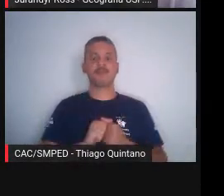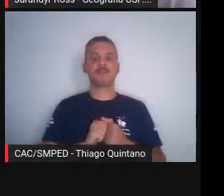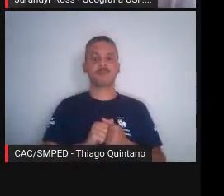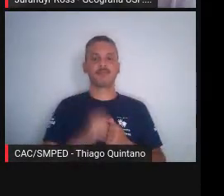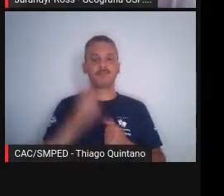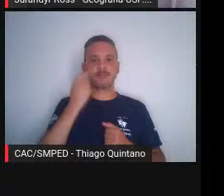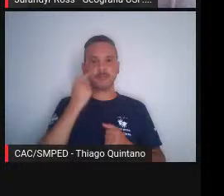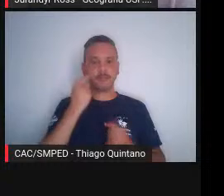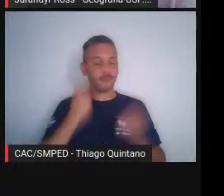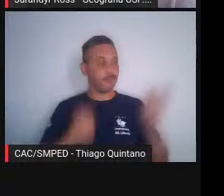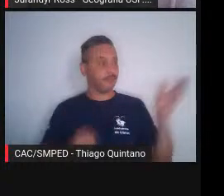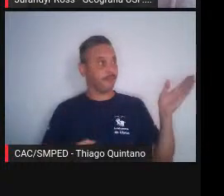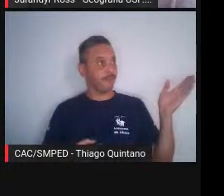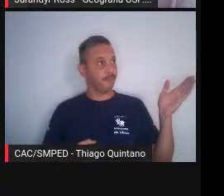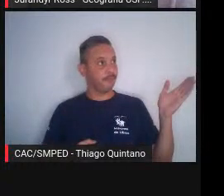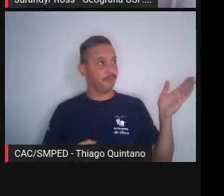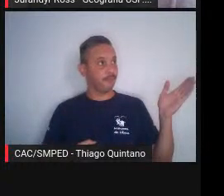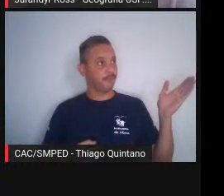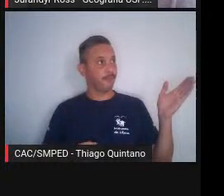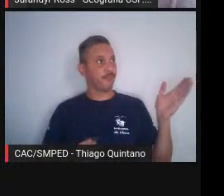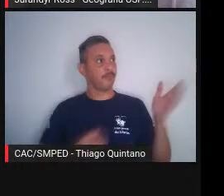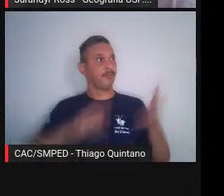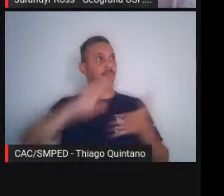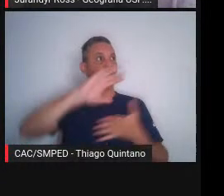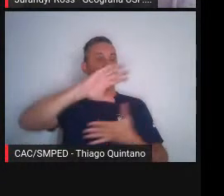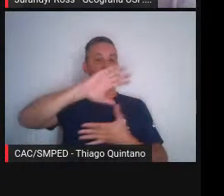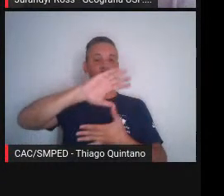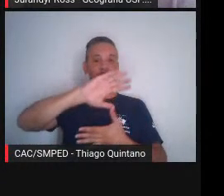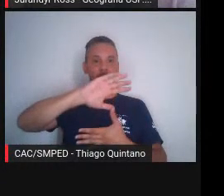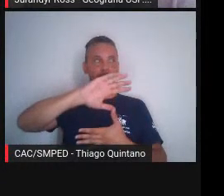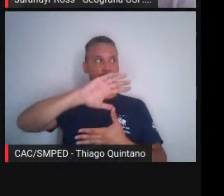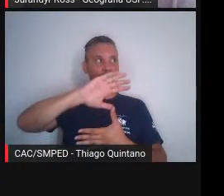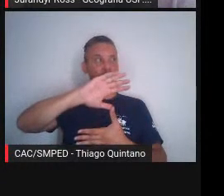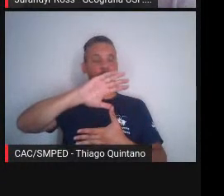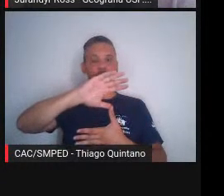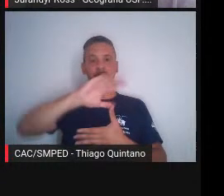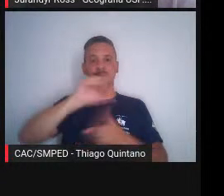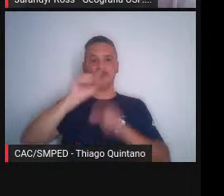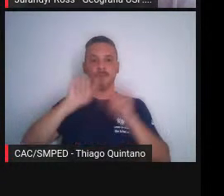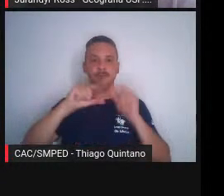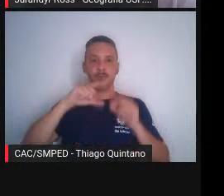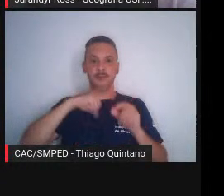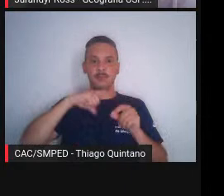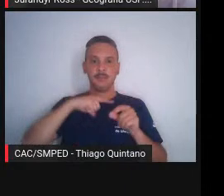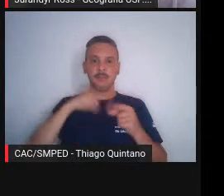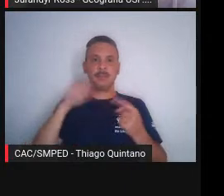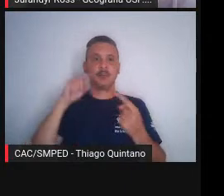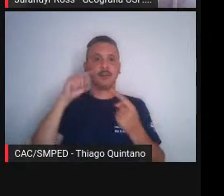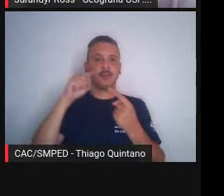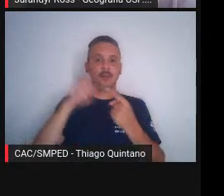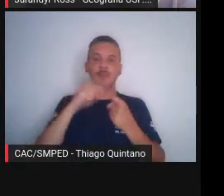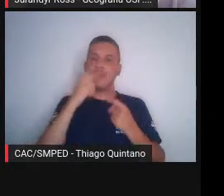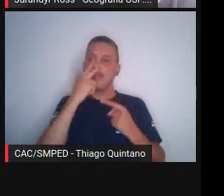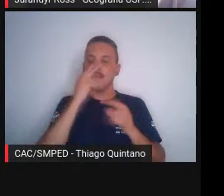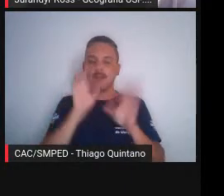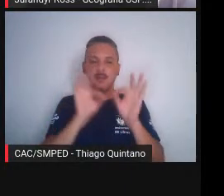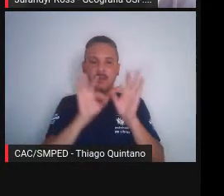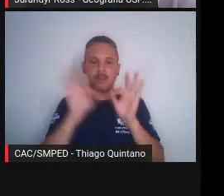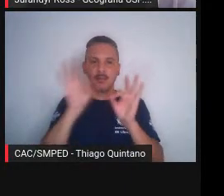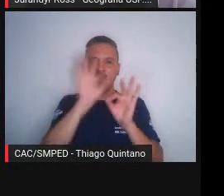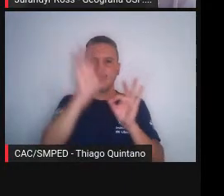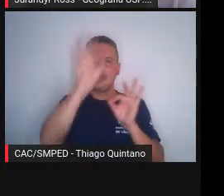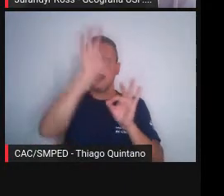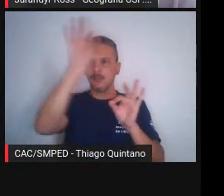aqui é um mapa geológico com um recorte artesanal que eu fiz aqui para dar uma